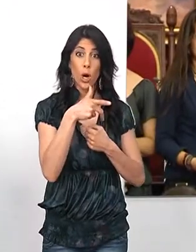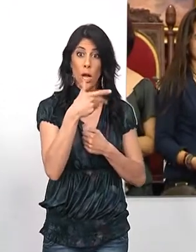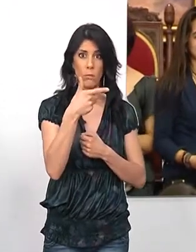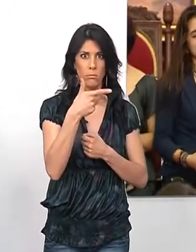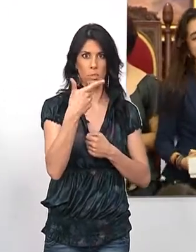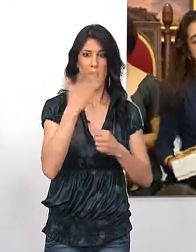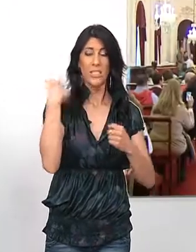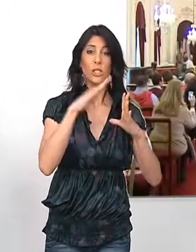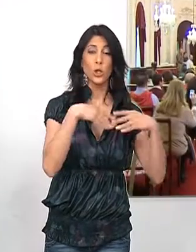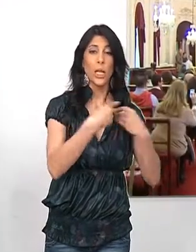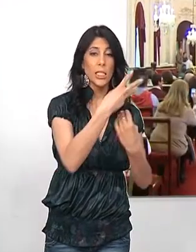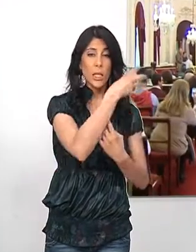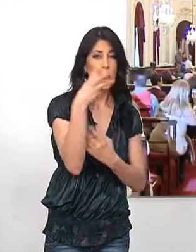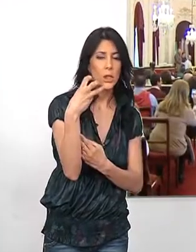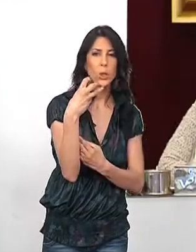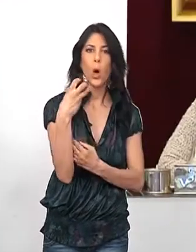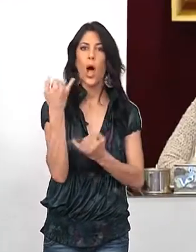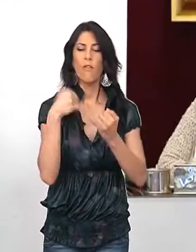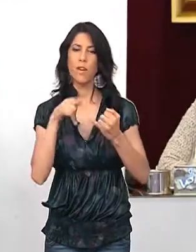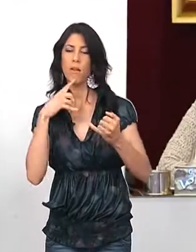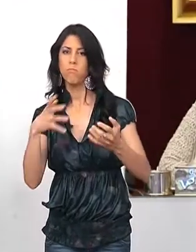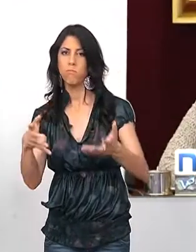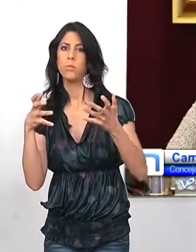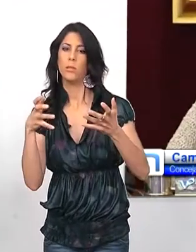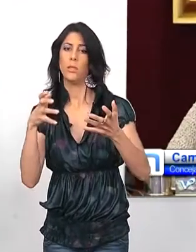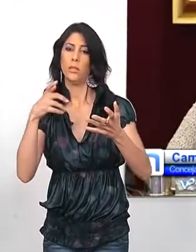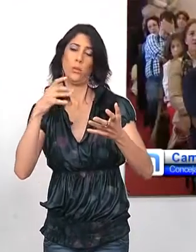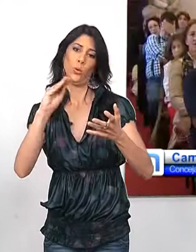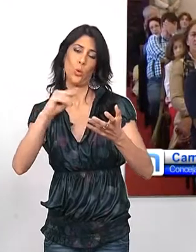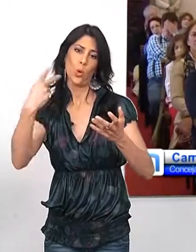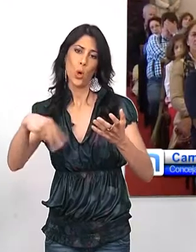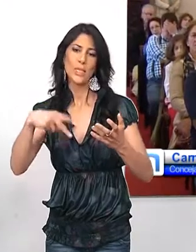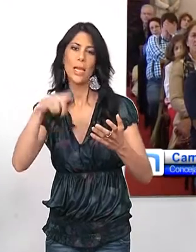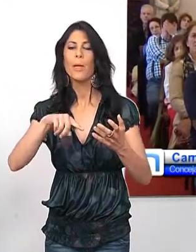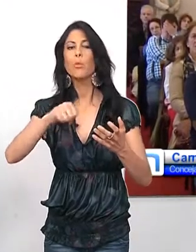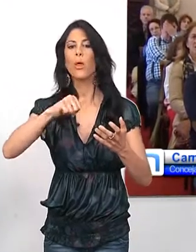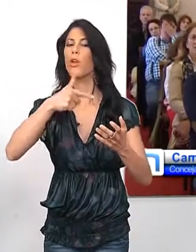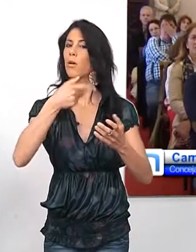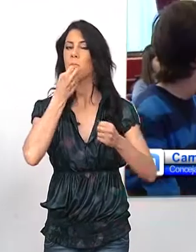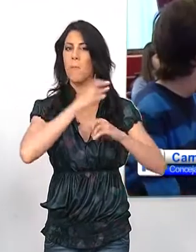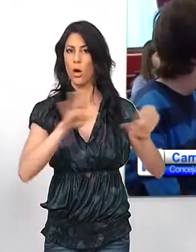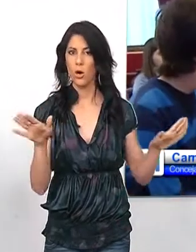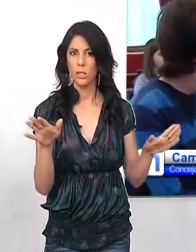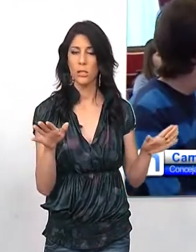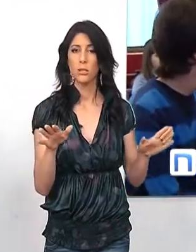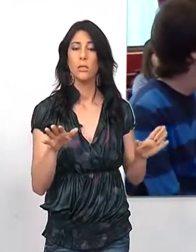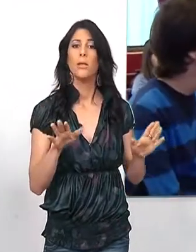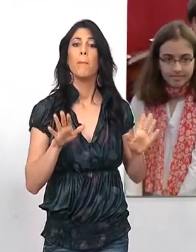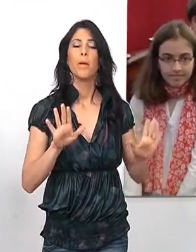300 totales habéis sido seleccionados y vuestras notas o vuestras puntuaciones han sido las mejores. Sin duda, pensar